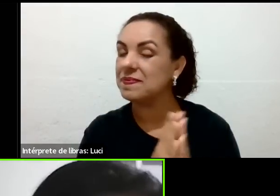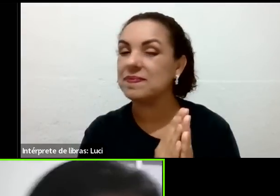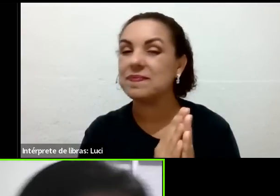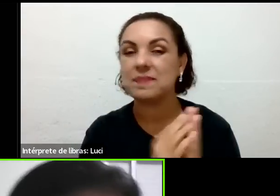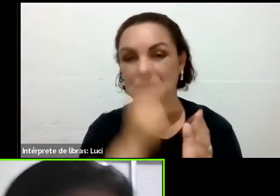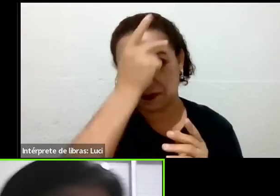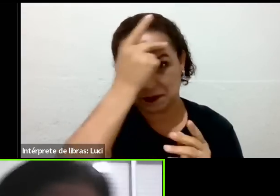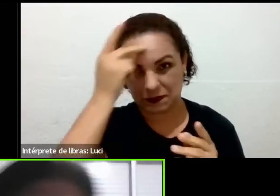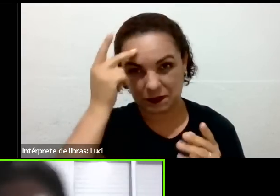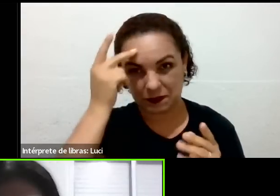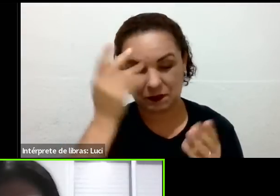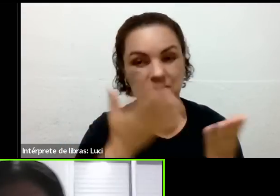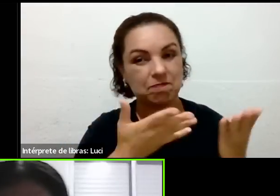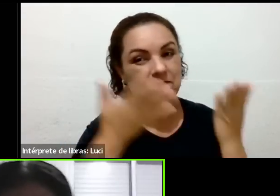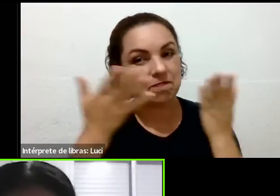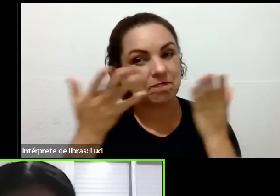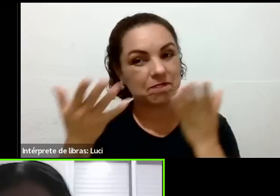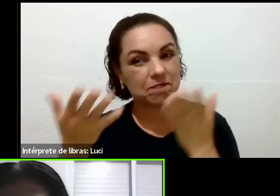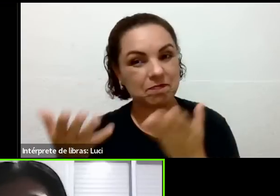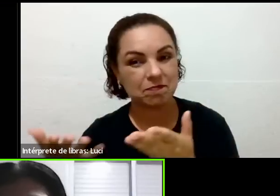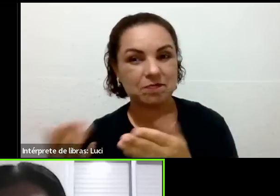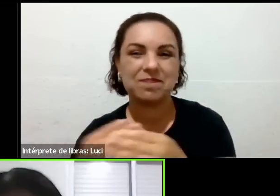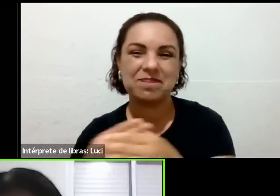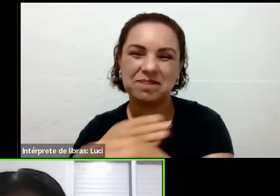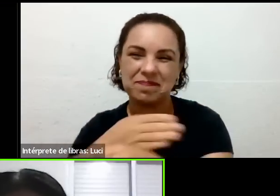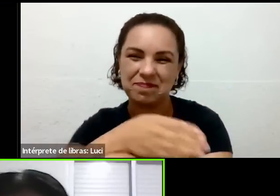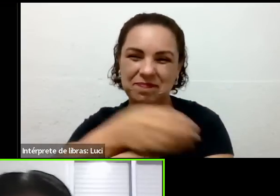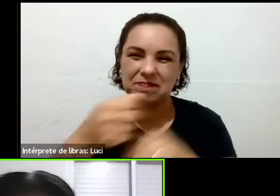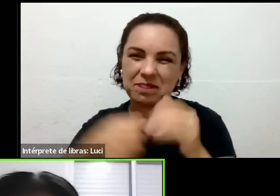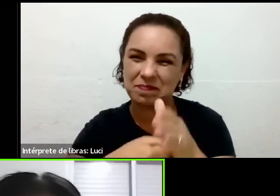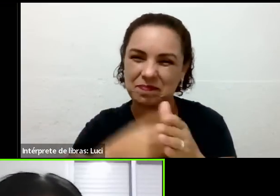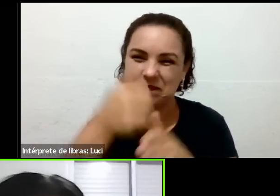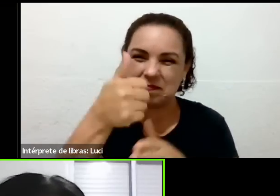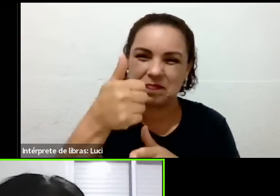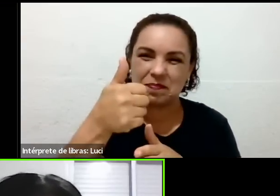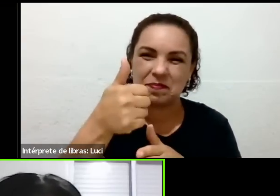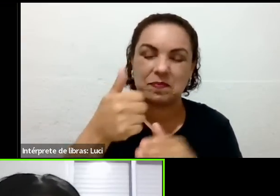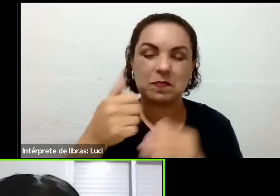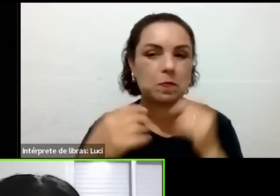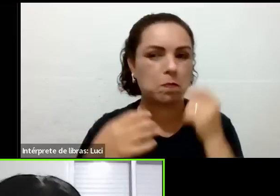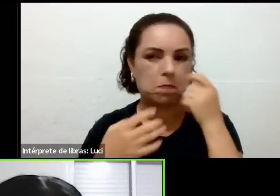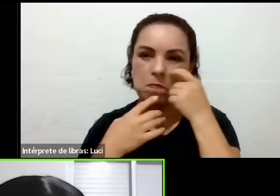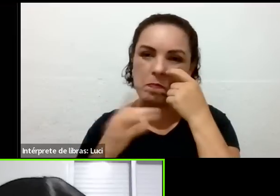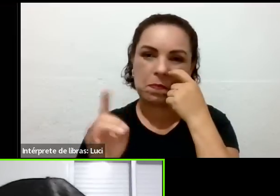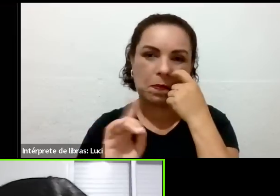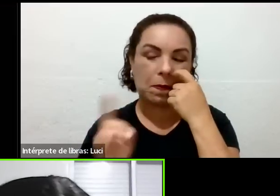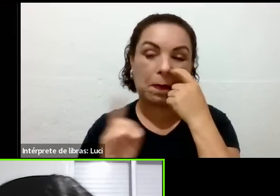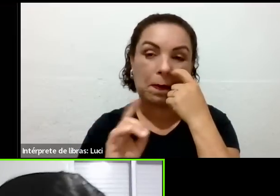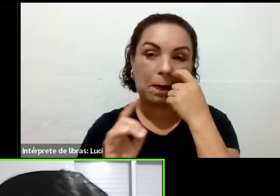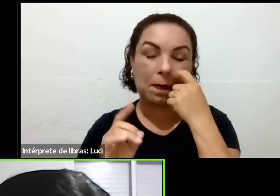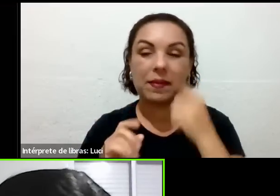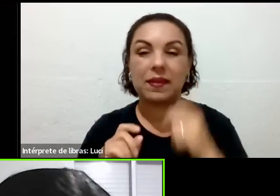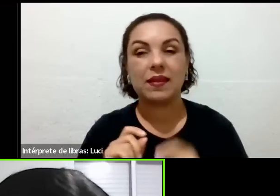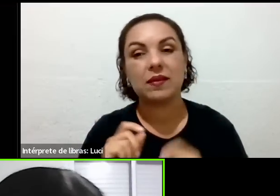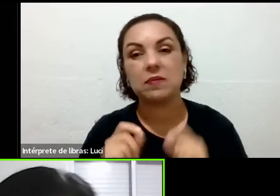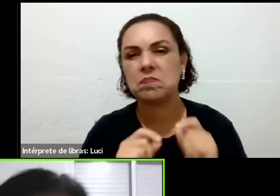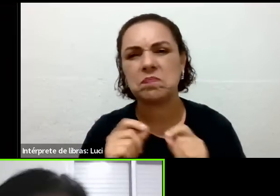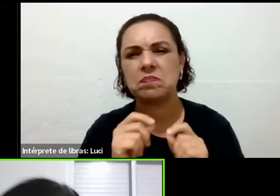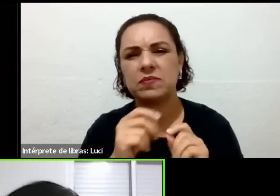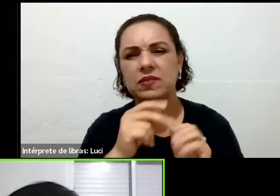um convite para mim, é a primeira vez, né? Eu nem conhecia, não sabia nada a respeito dessa água.